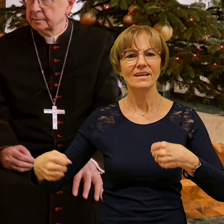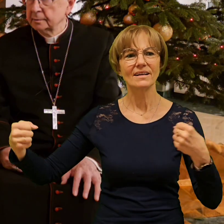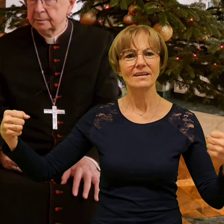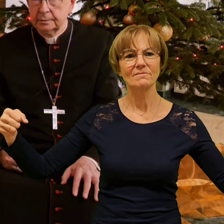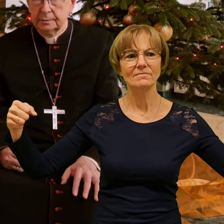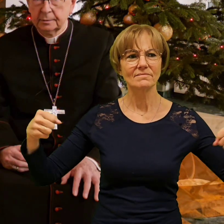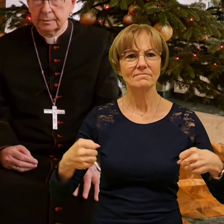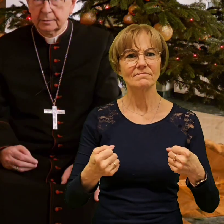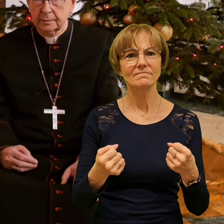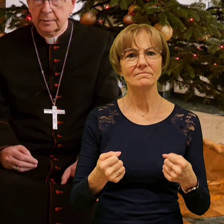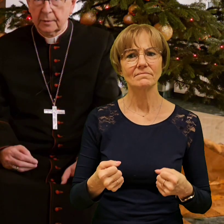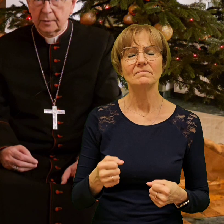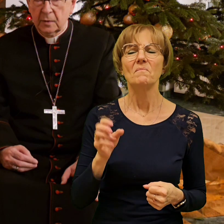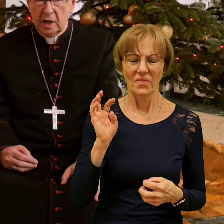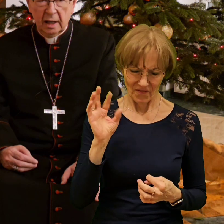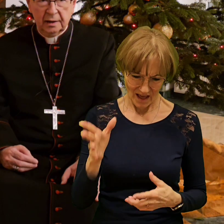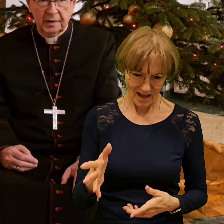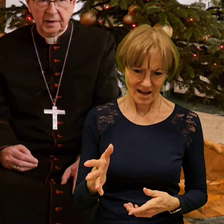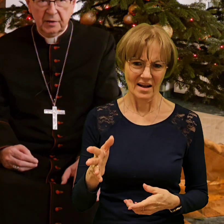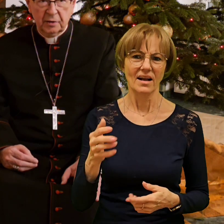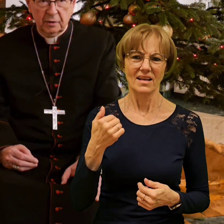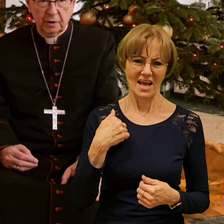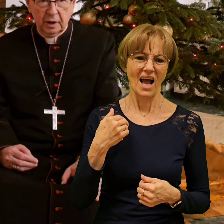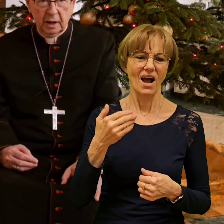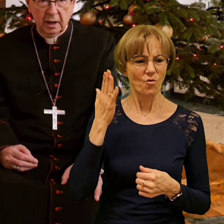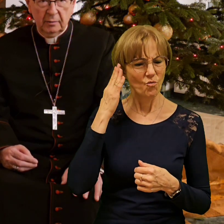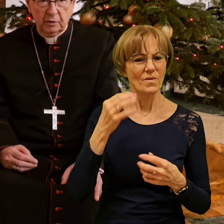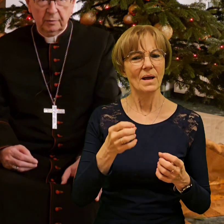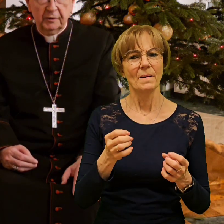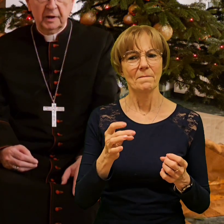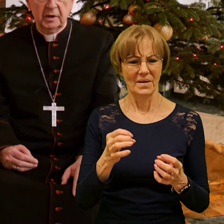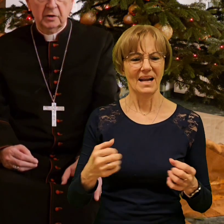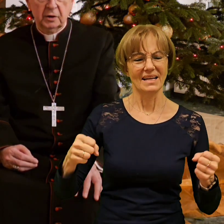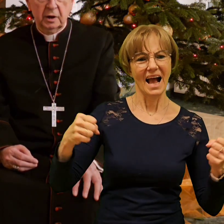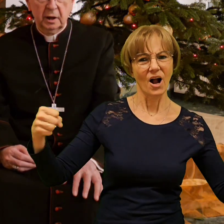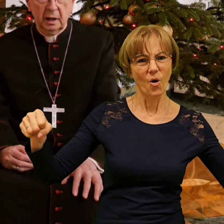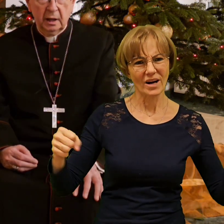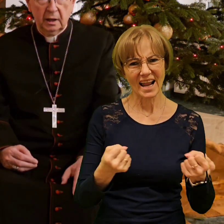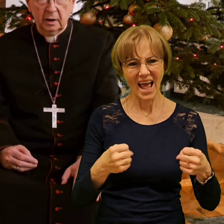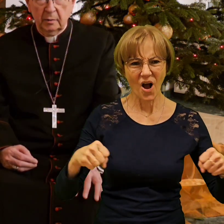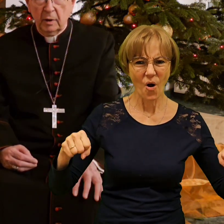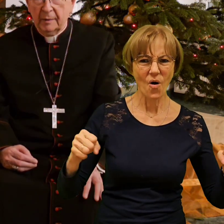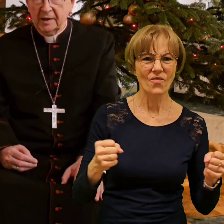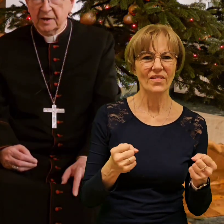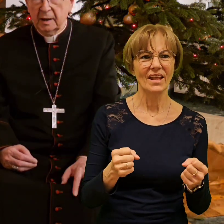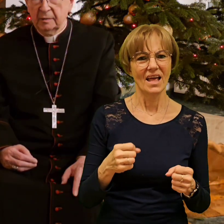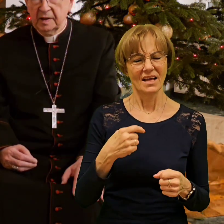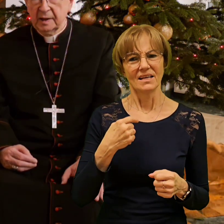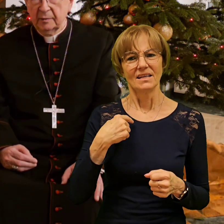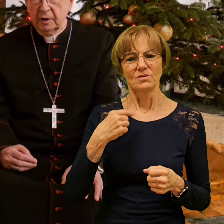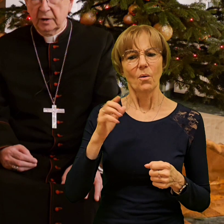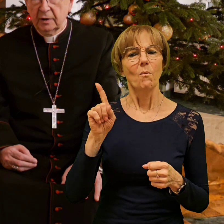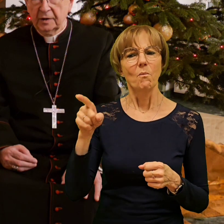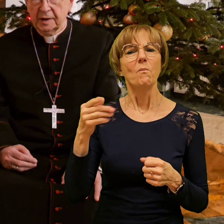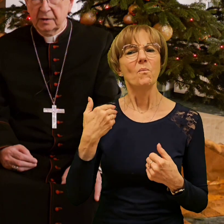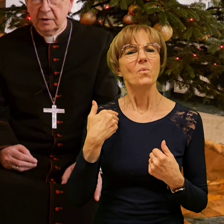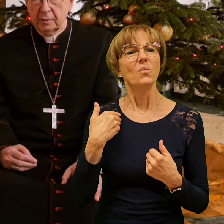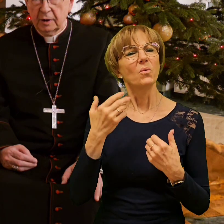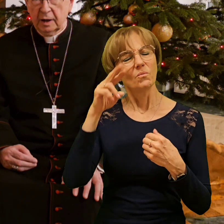konendę? Tak, zdarzyło się, ale muszę powiedzieć, że to była bardziej ambicja mojego ojca niż moja.